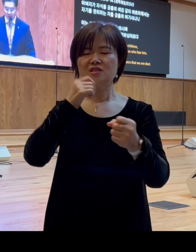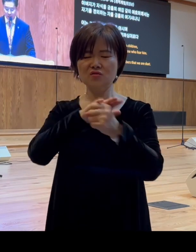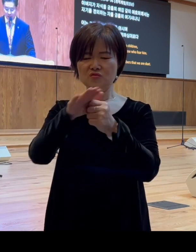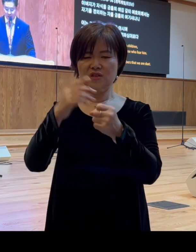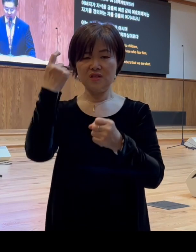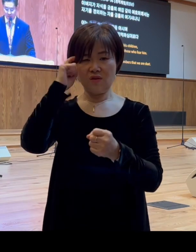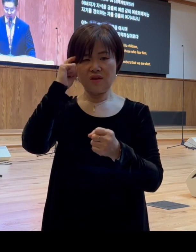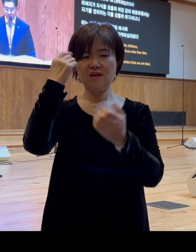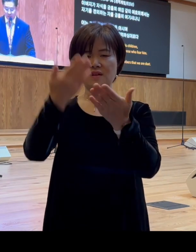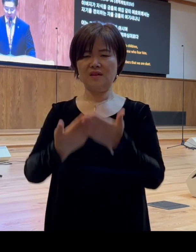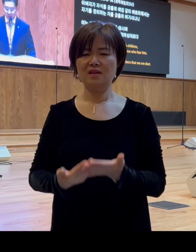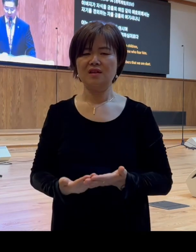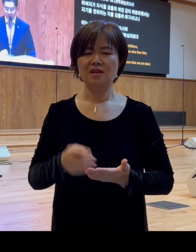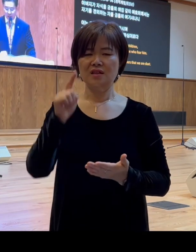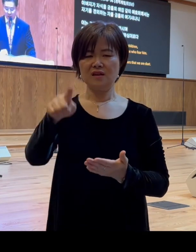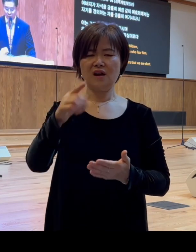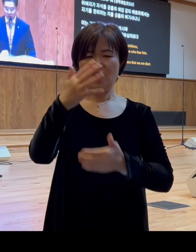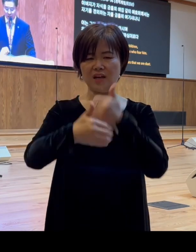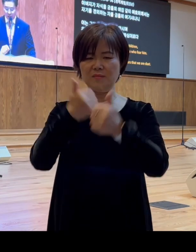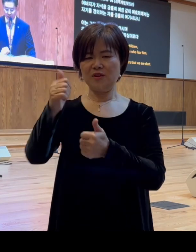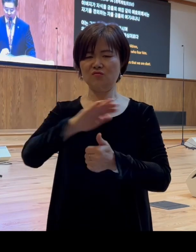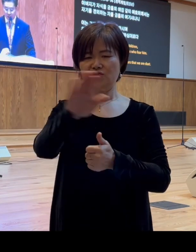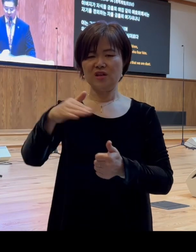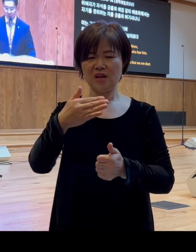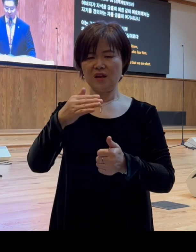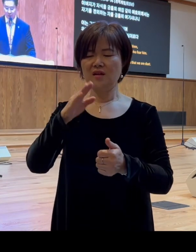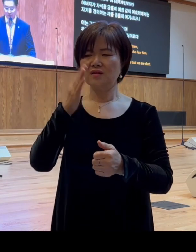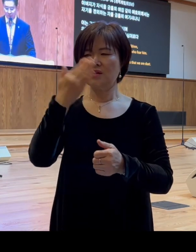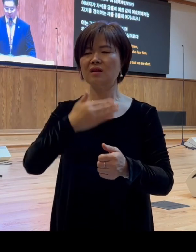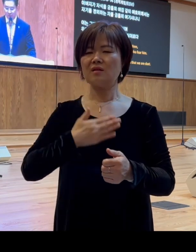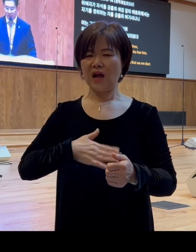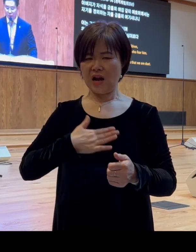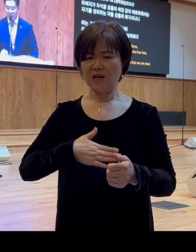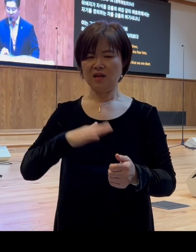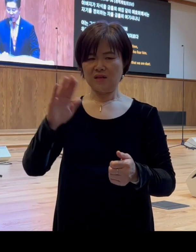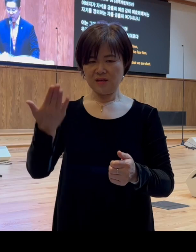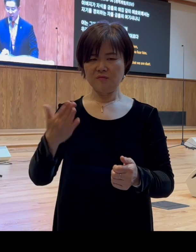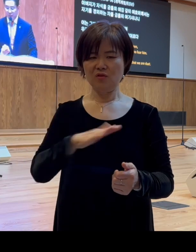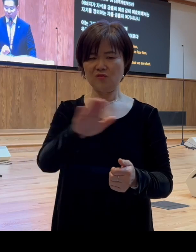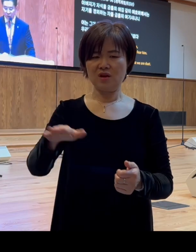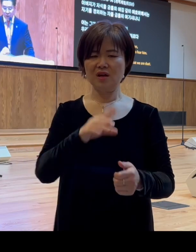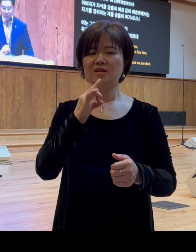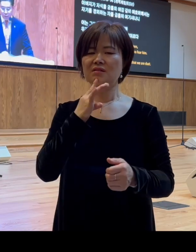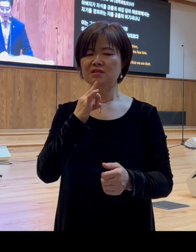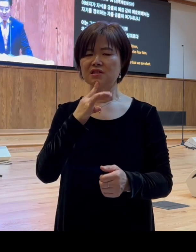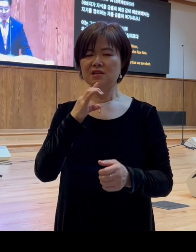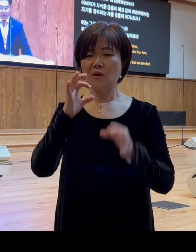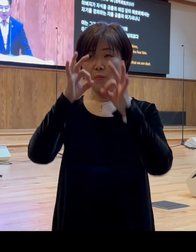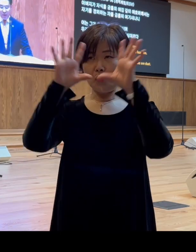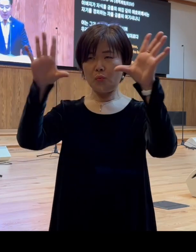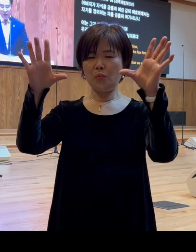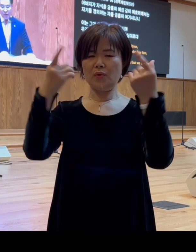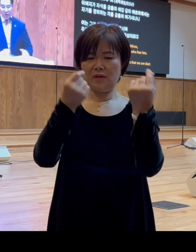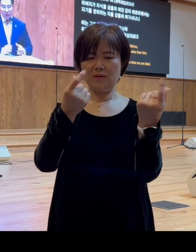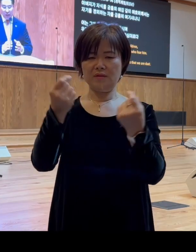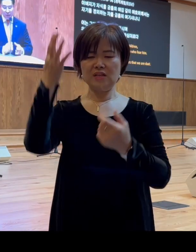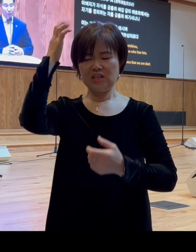이는 그가 우리의 체질을 아시며 우리가 단지 먼지 뿐임을 기억하시미로다